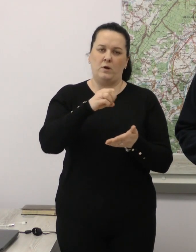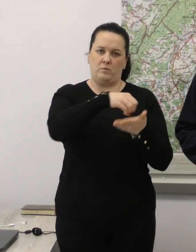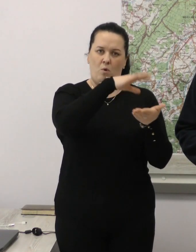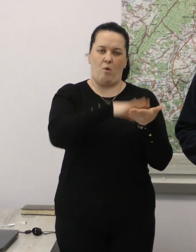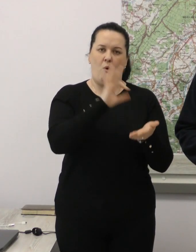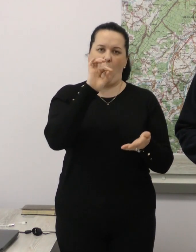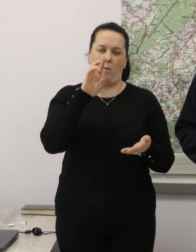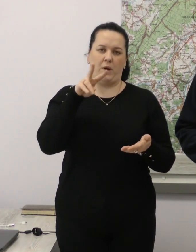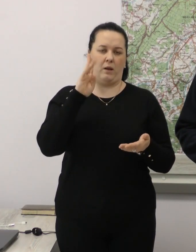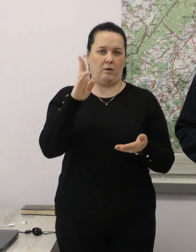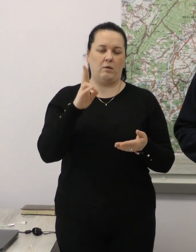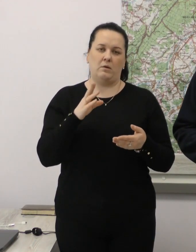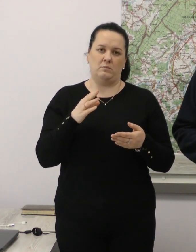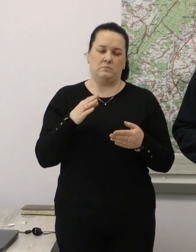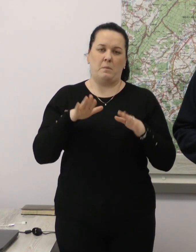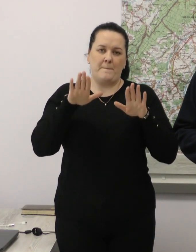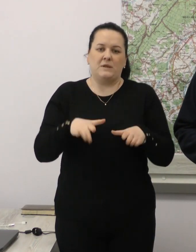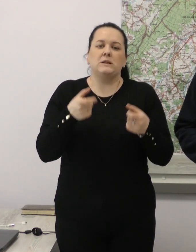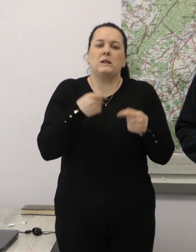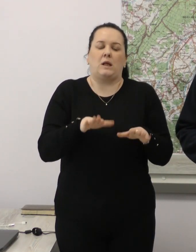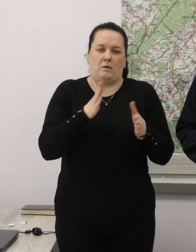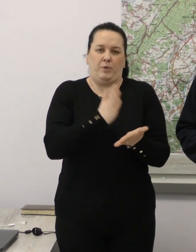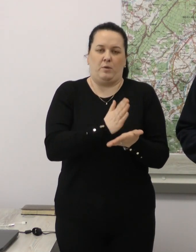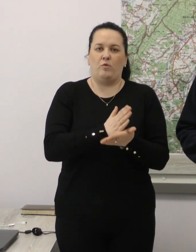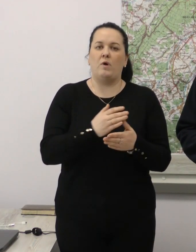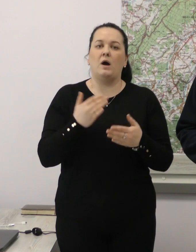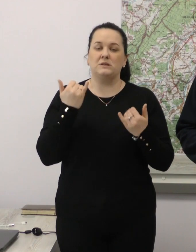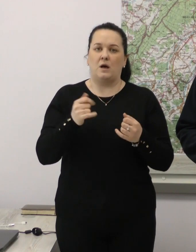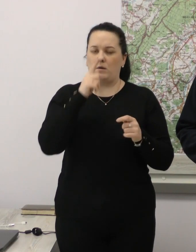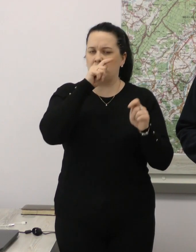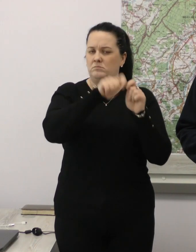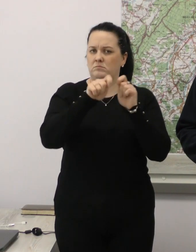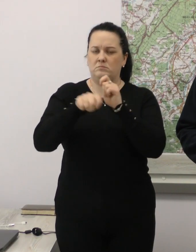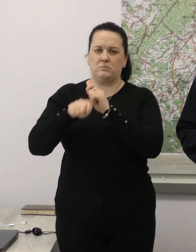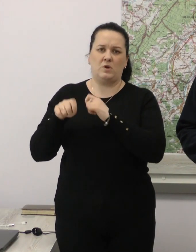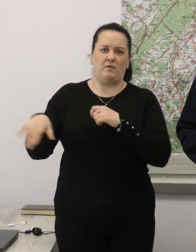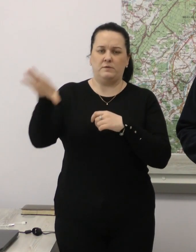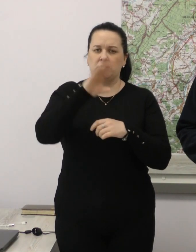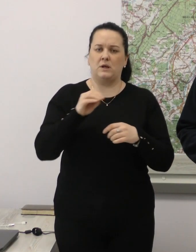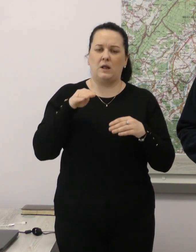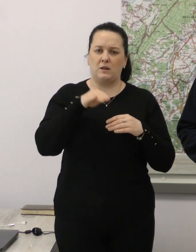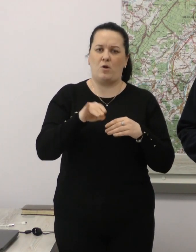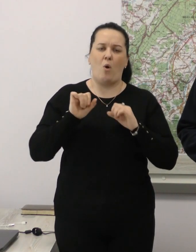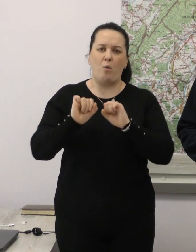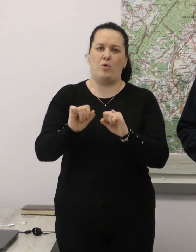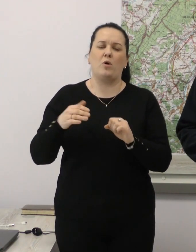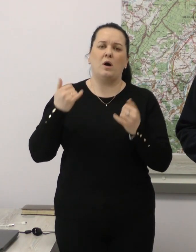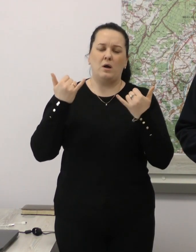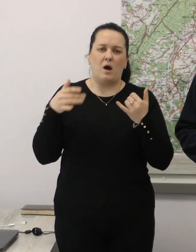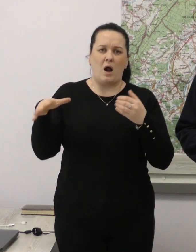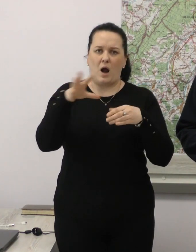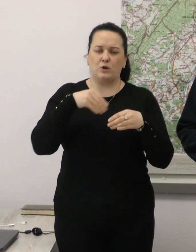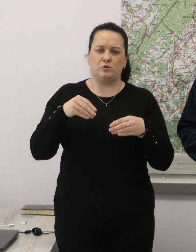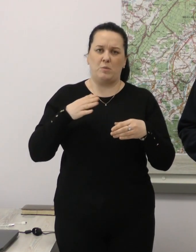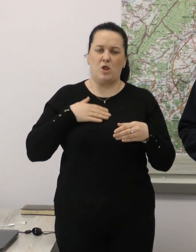на військовий облік за місце фактичного вибухання. Зараз розпочали рейди разом з територіальною обороною, разом з представниками